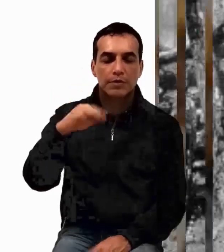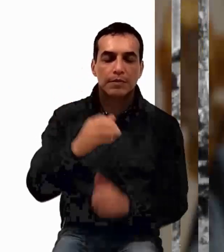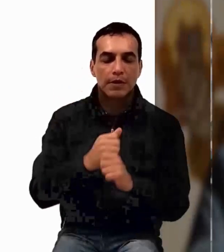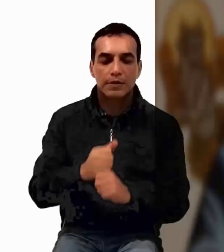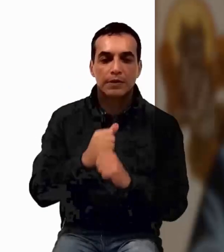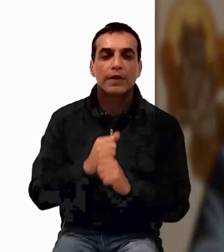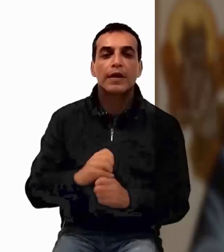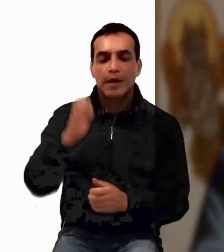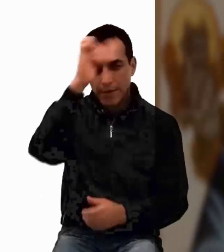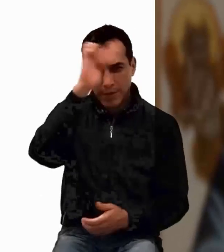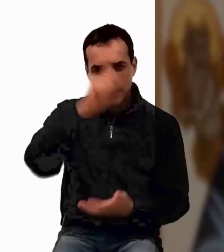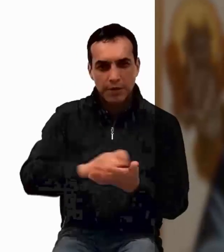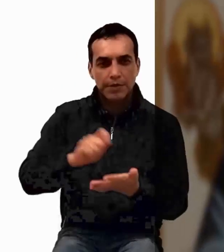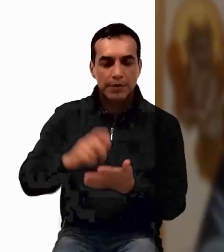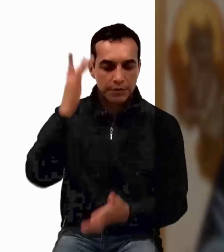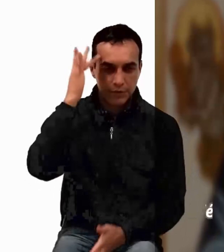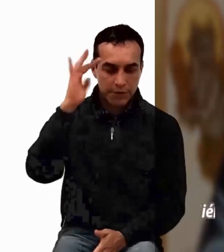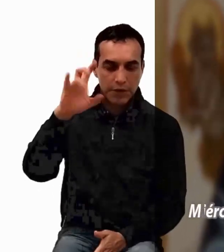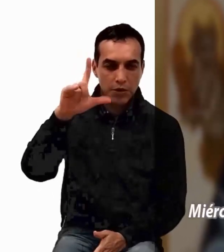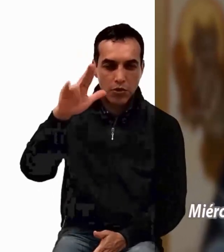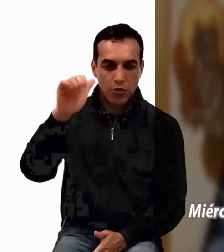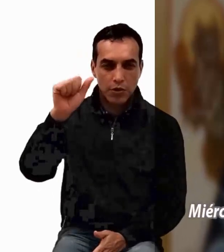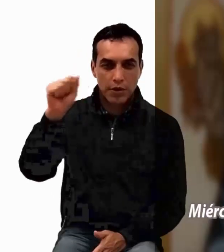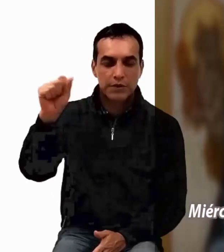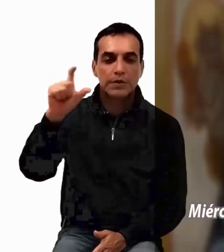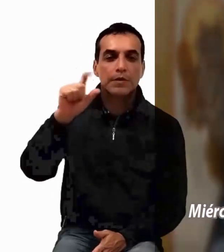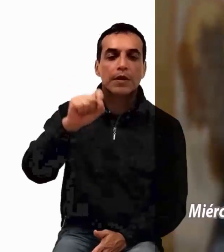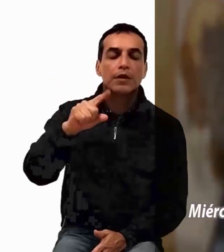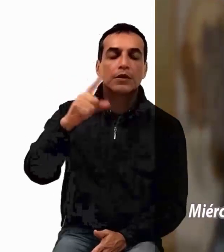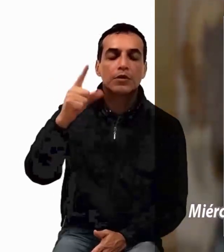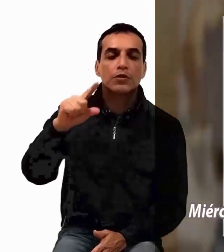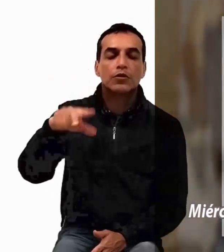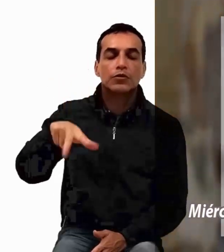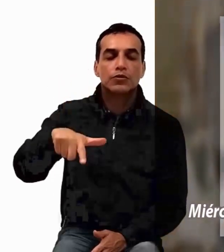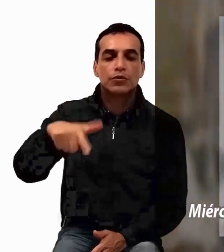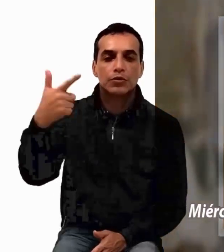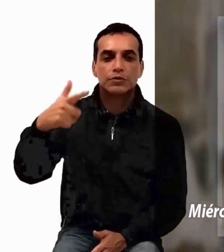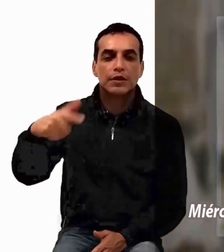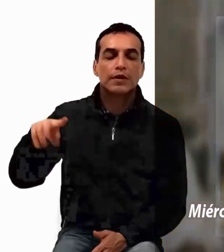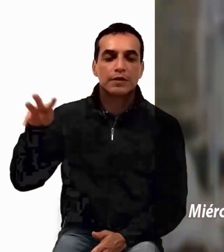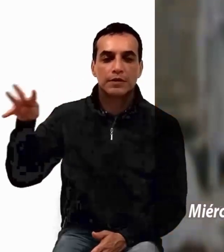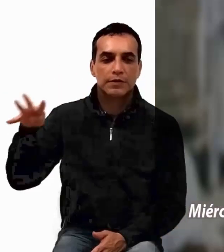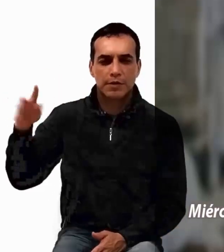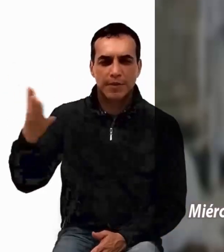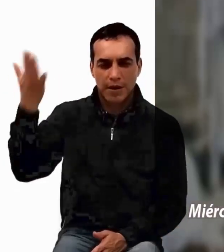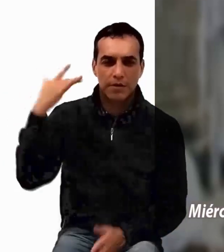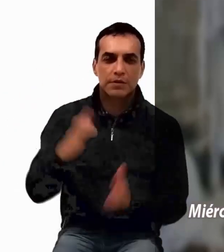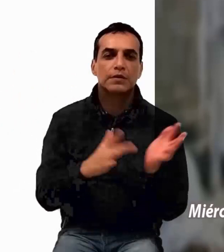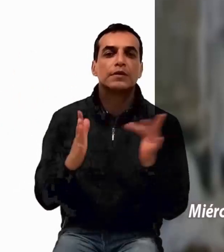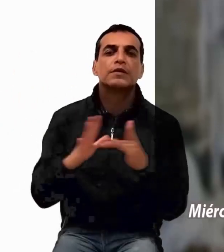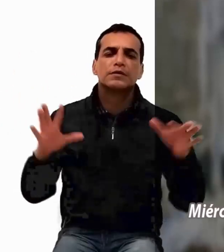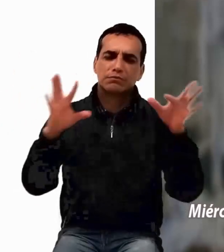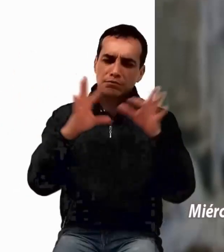San Lucas, 21, 12 al 19. En aquel tiempo, Jesús dijo a sus discípulos,